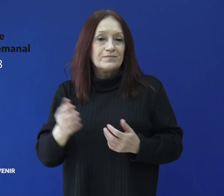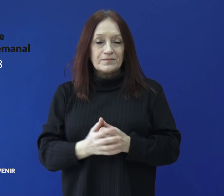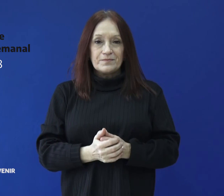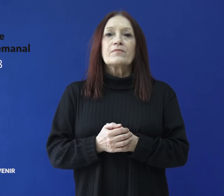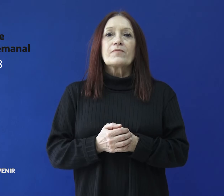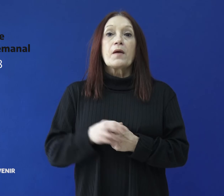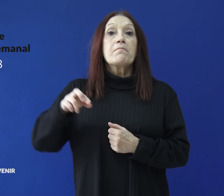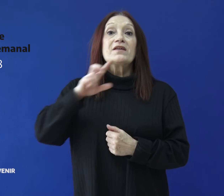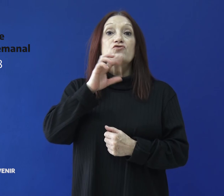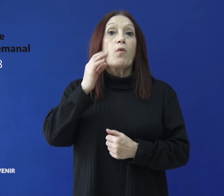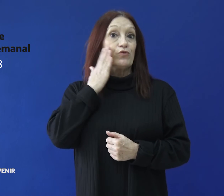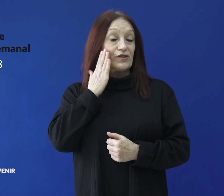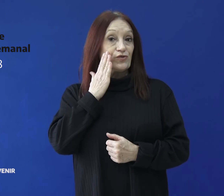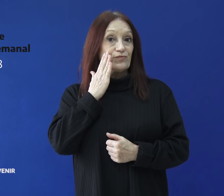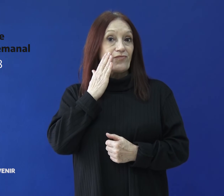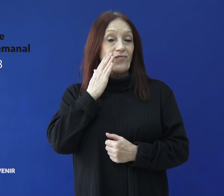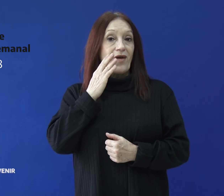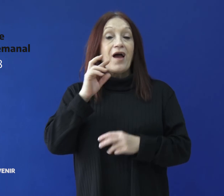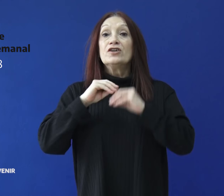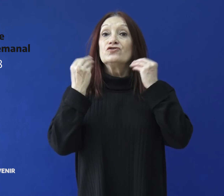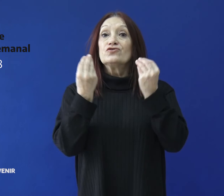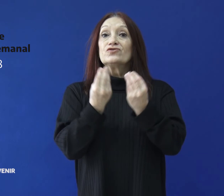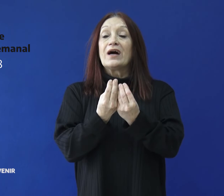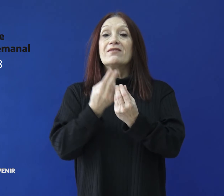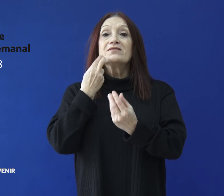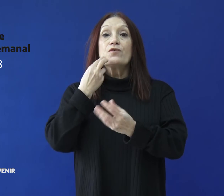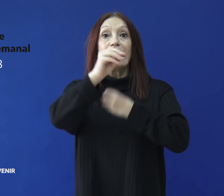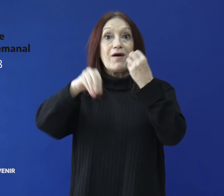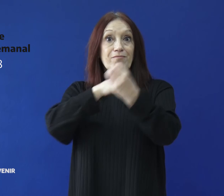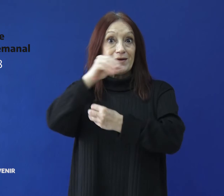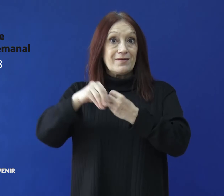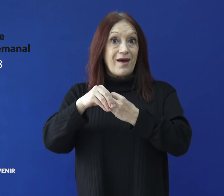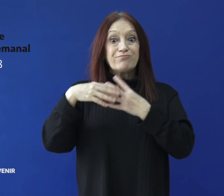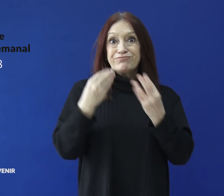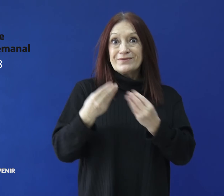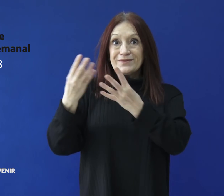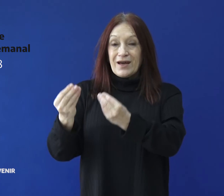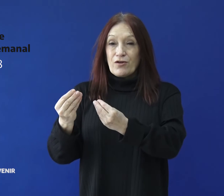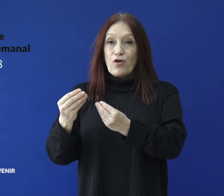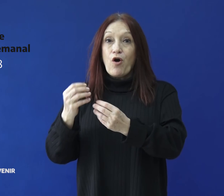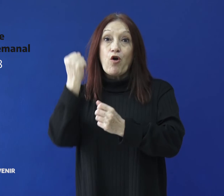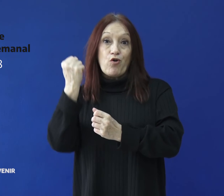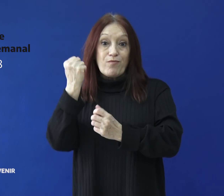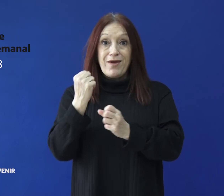Perito Moreno, 19 familias beneficiadas en el Programa de Fortalecimiento de Emprendedores.